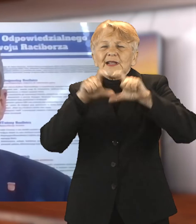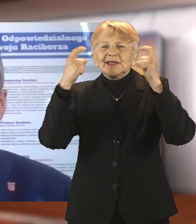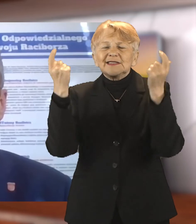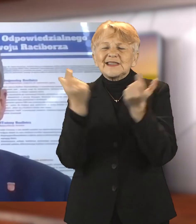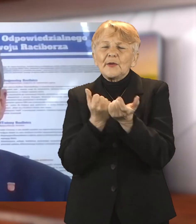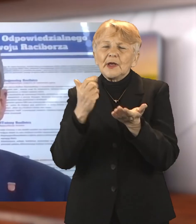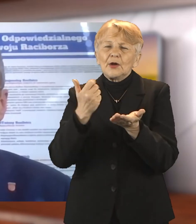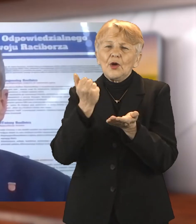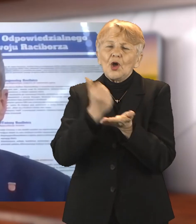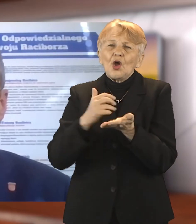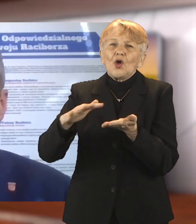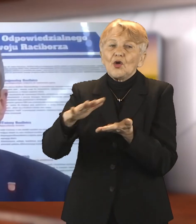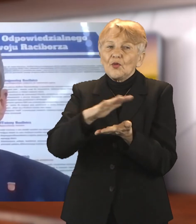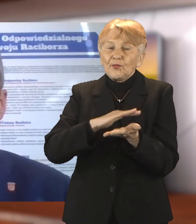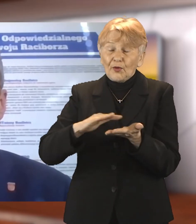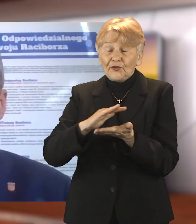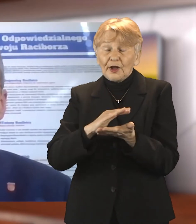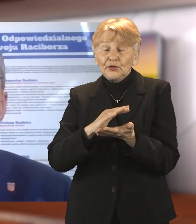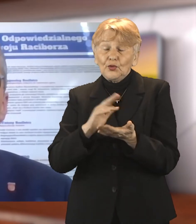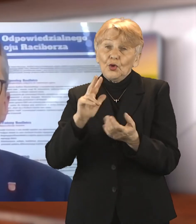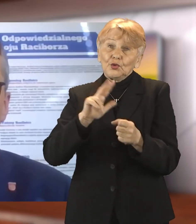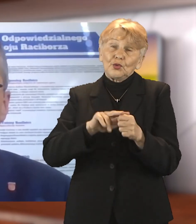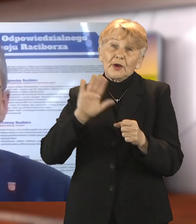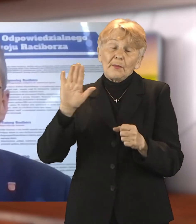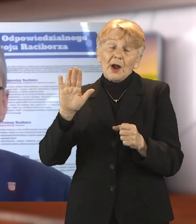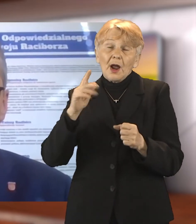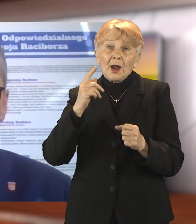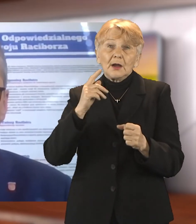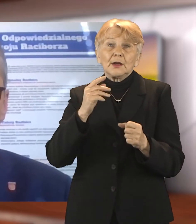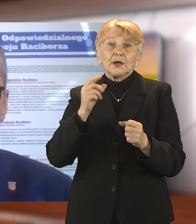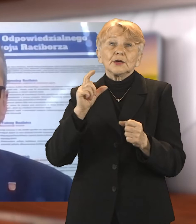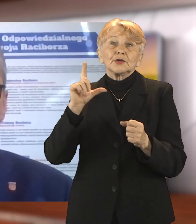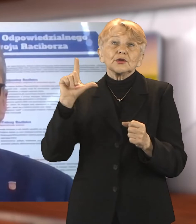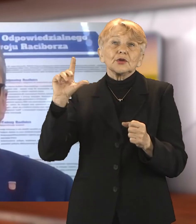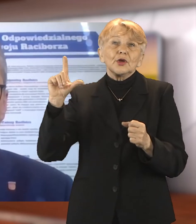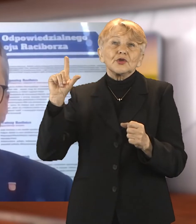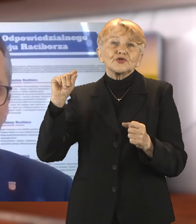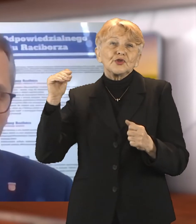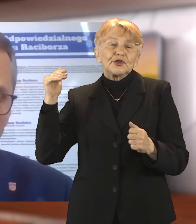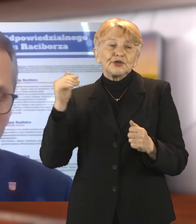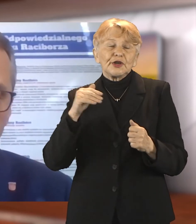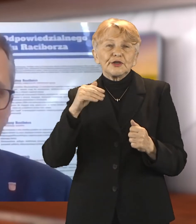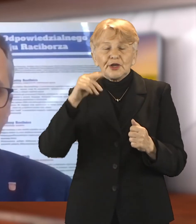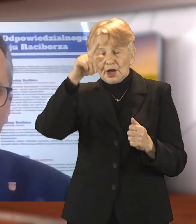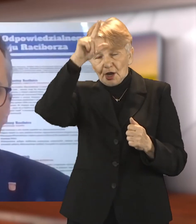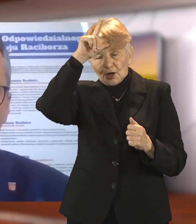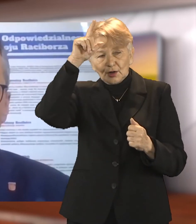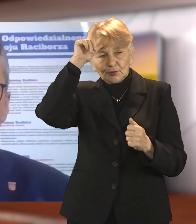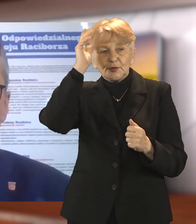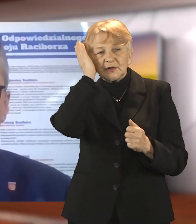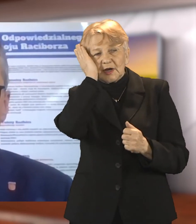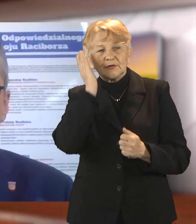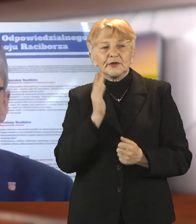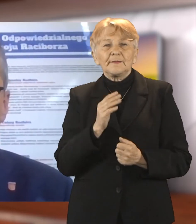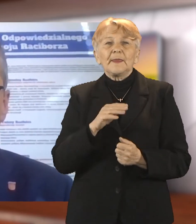najmłodszych przez dorosłych aż po seniorów, służąc, co już wcześniej mówiłem,